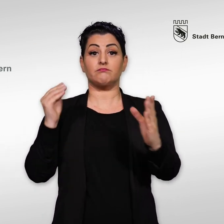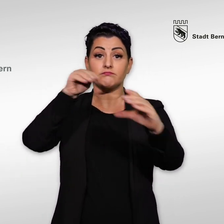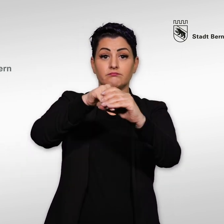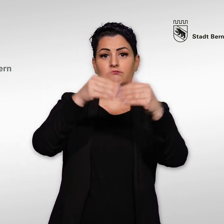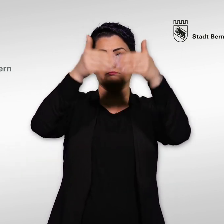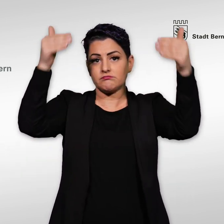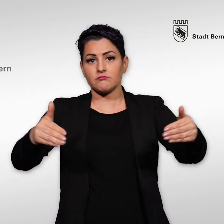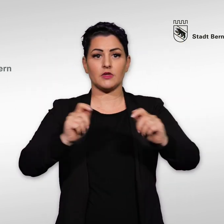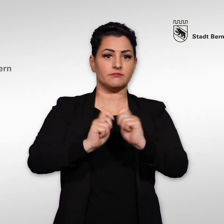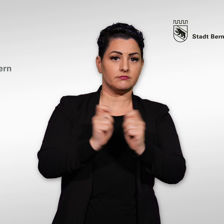Anzeiger Region Bern.